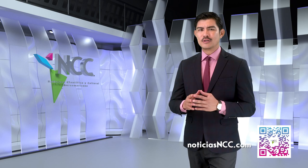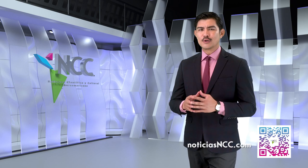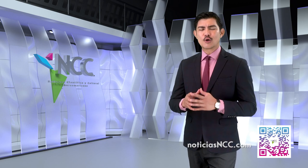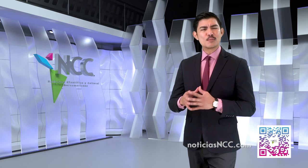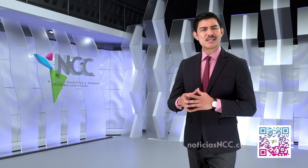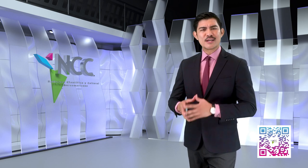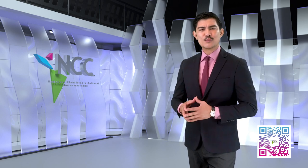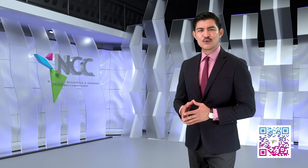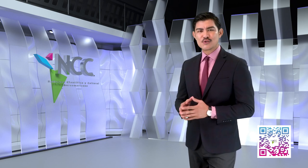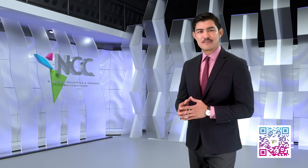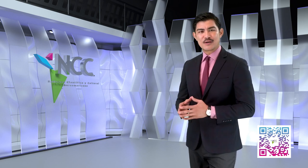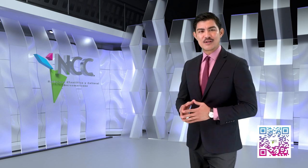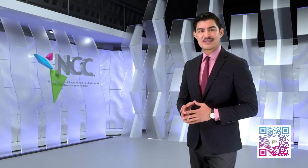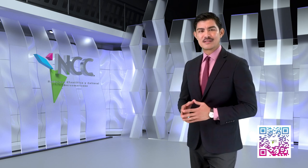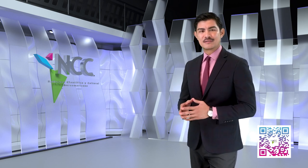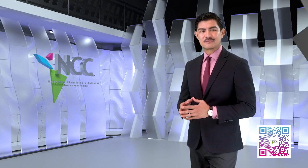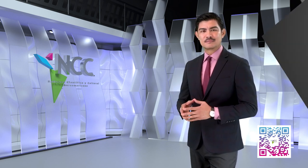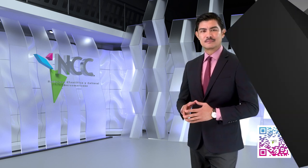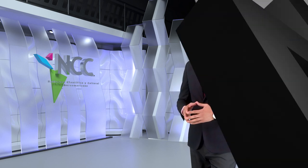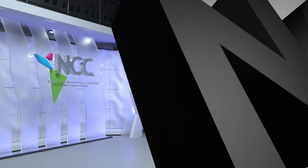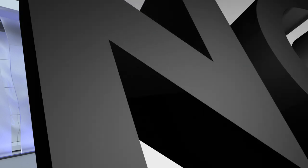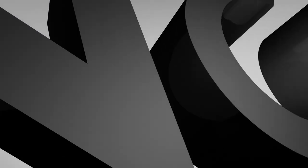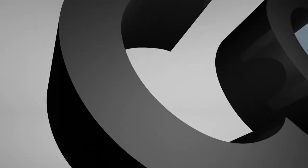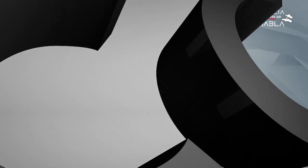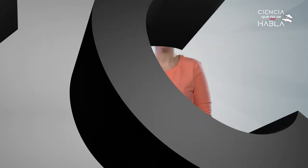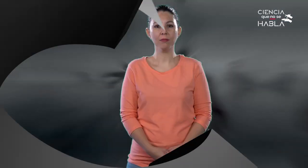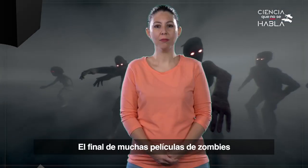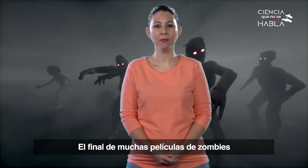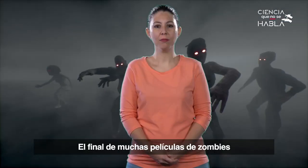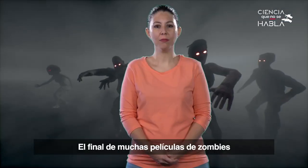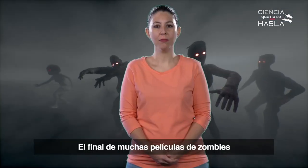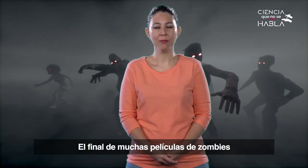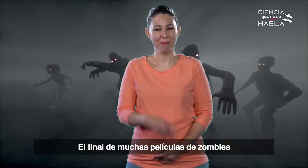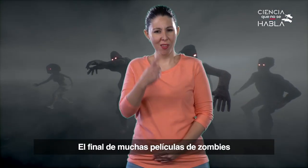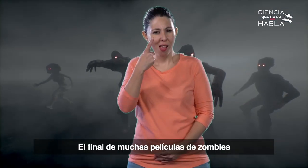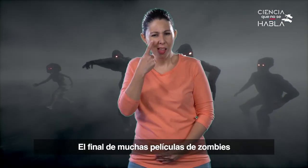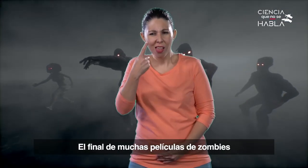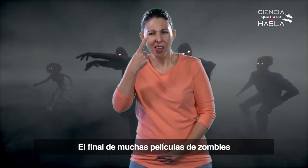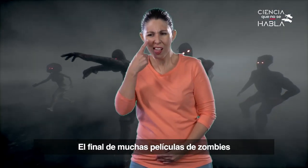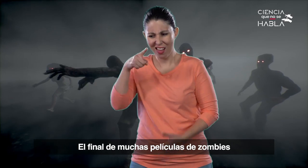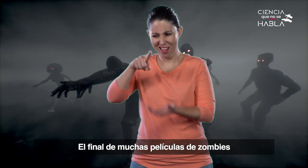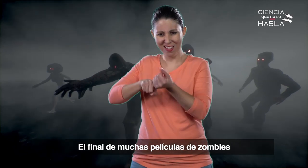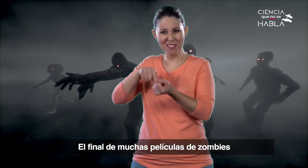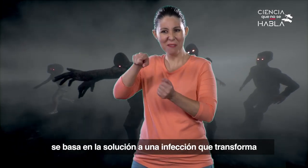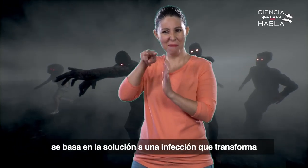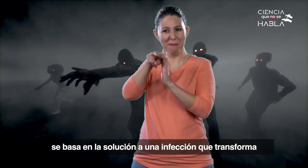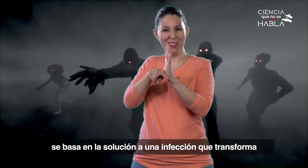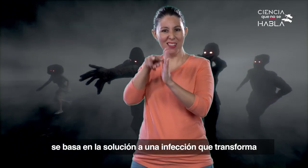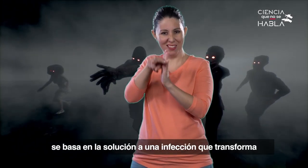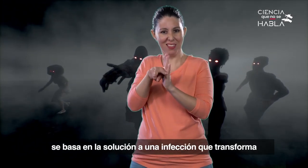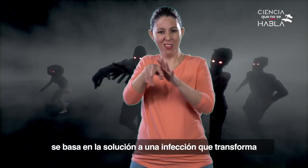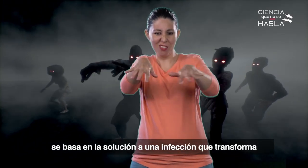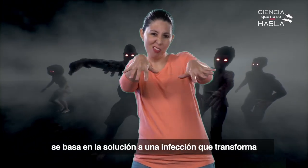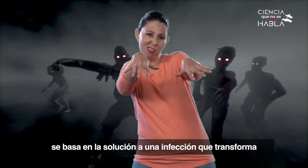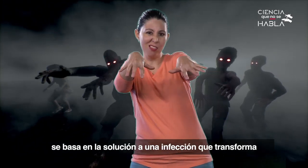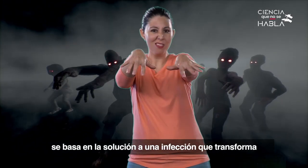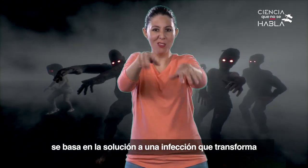¿cómo sería un mundo sin vacunas? El final de muchas películas de zombies se basa en la solución a una